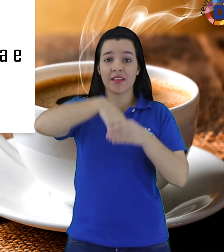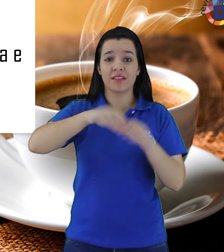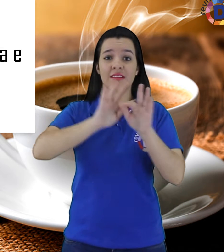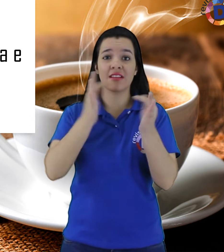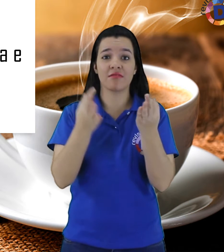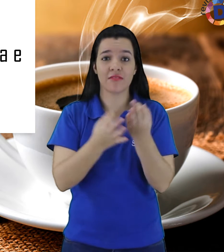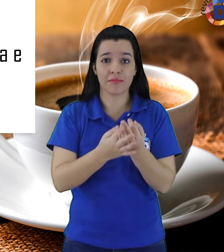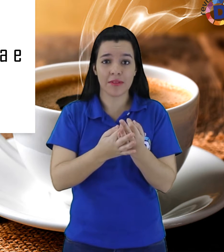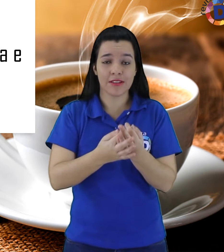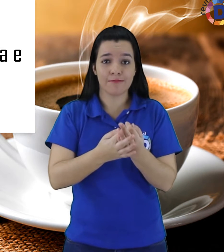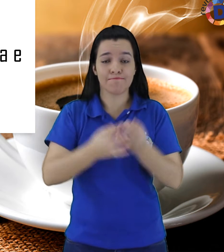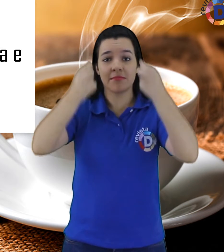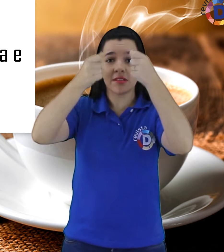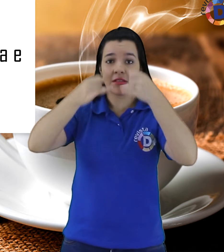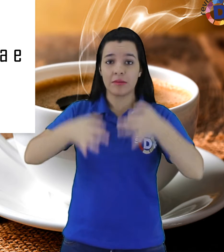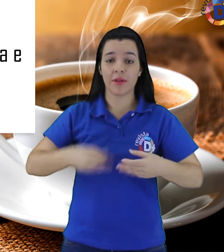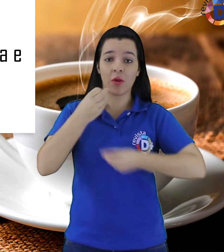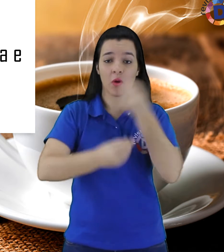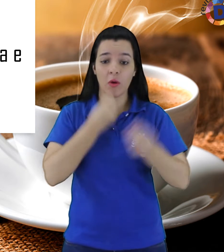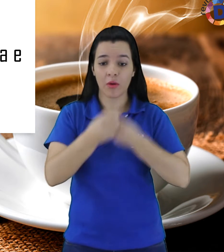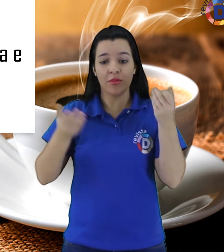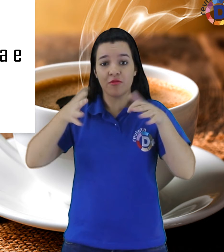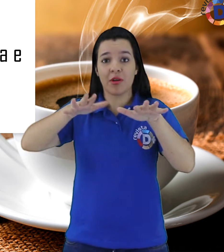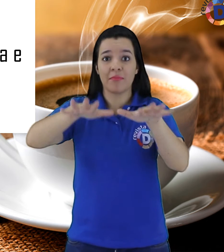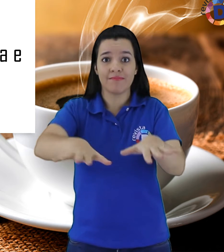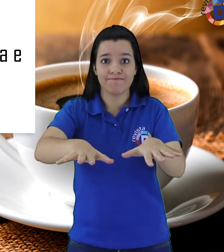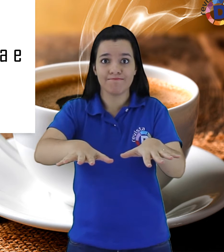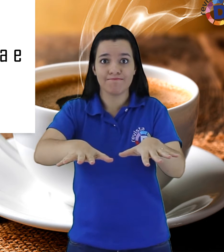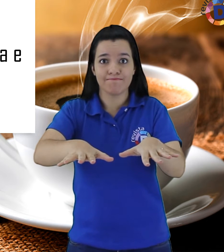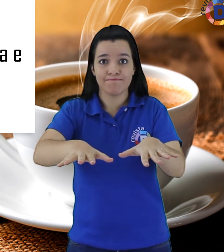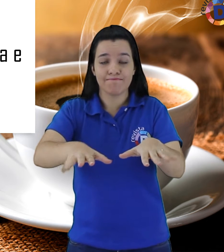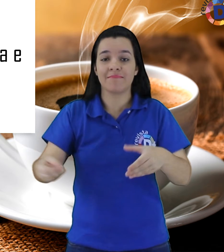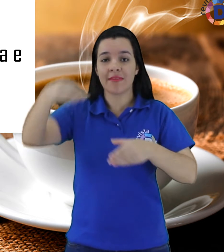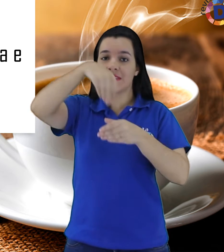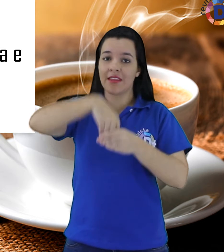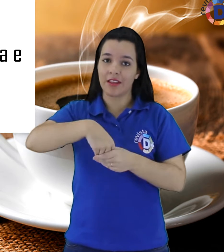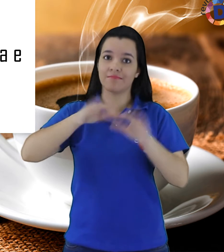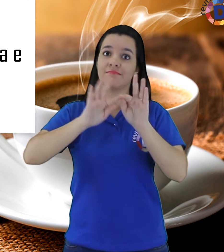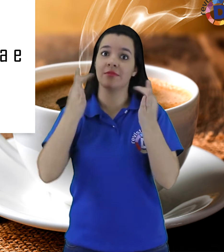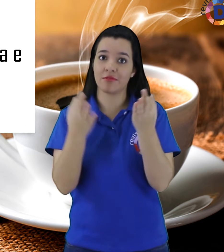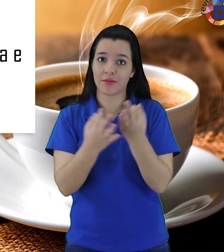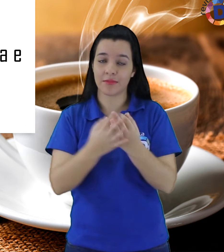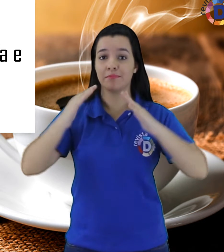inclusão para pessoas com deficiência no ambiente familiar. Cid